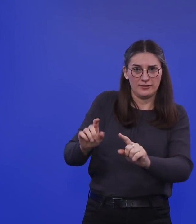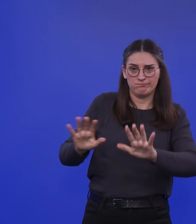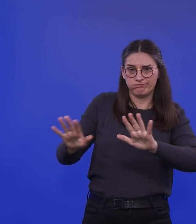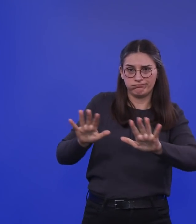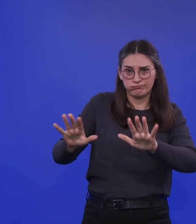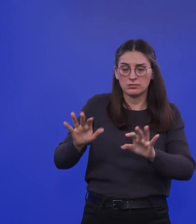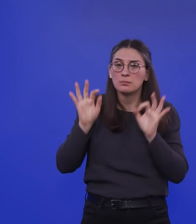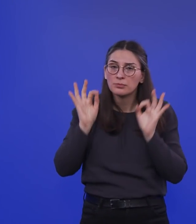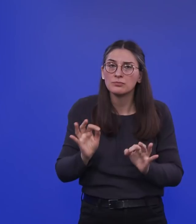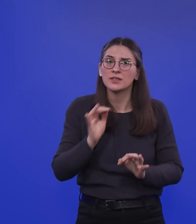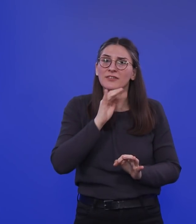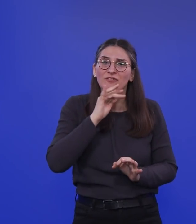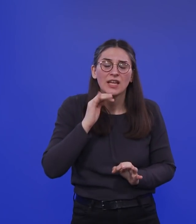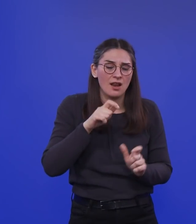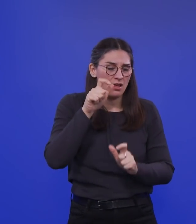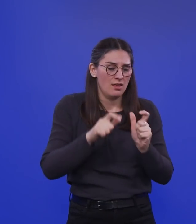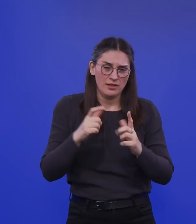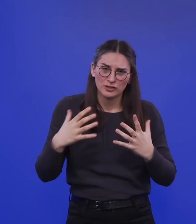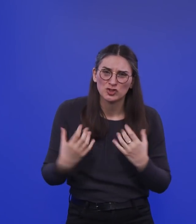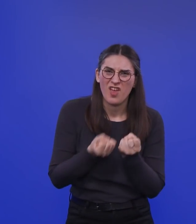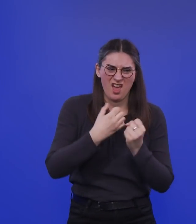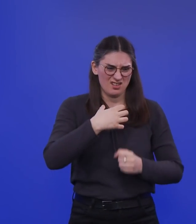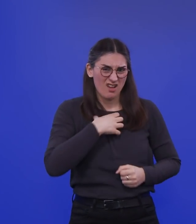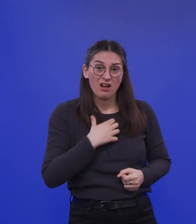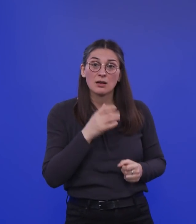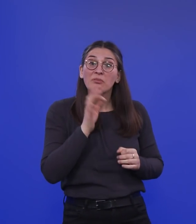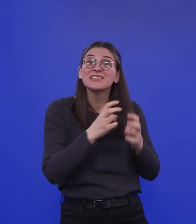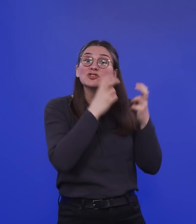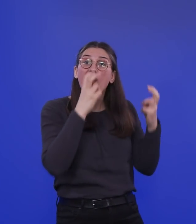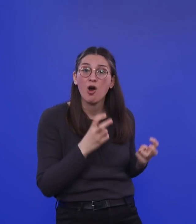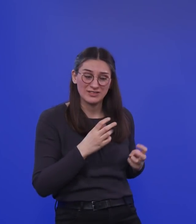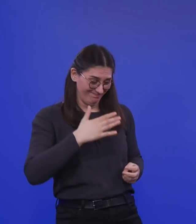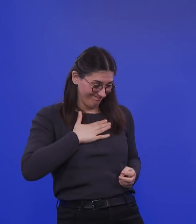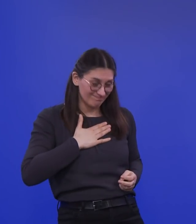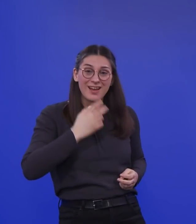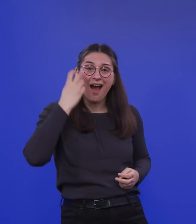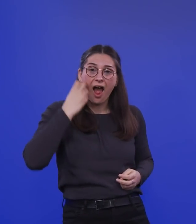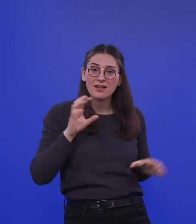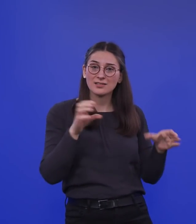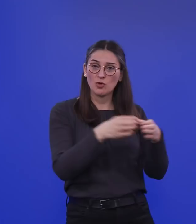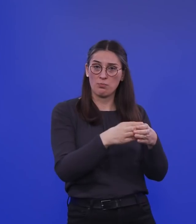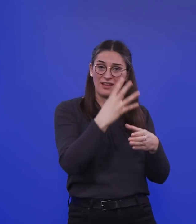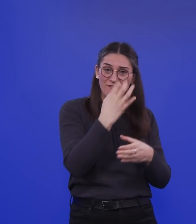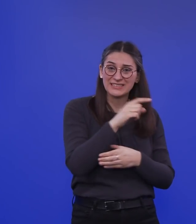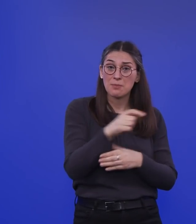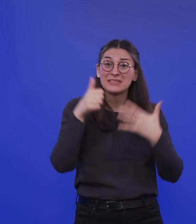viele, viele schwer Erkrankte zu Hause in unserer Alterskohorte bei den mitten im Leben stehenden